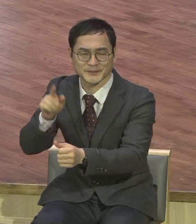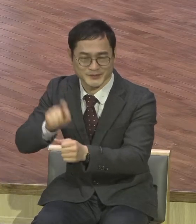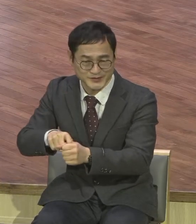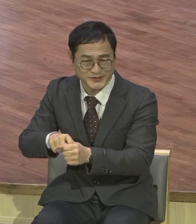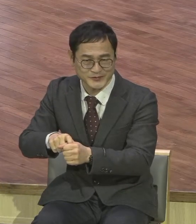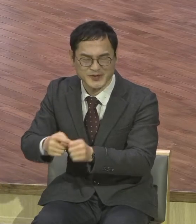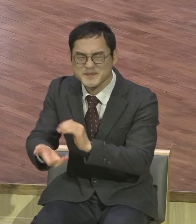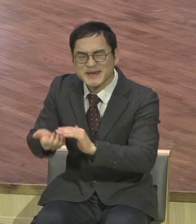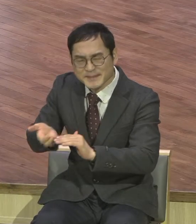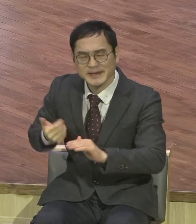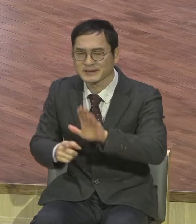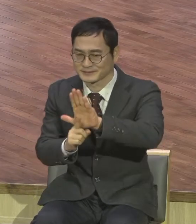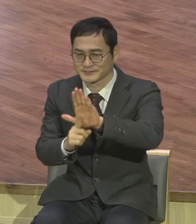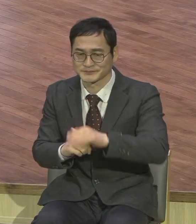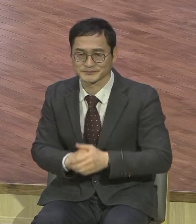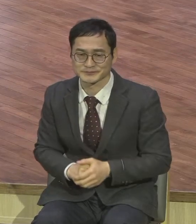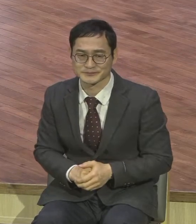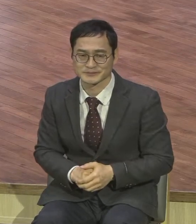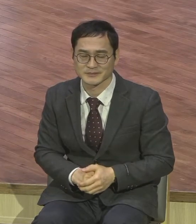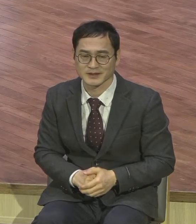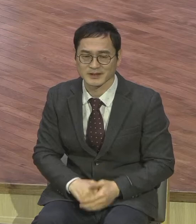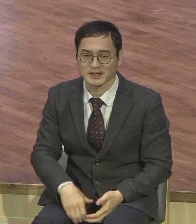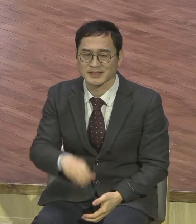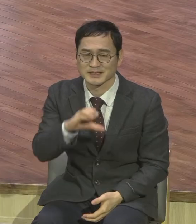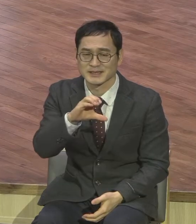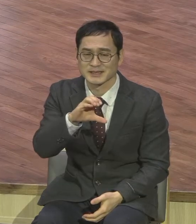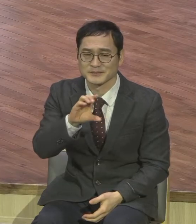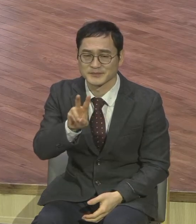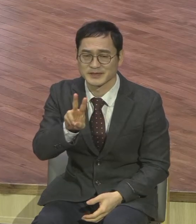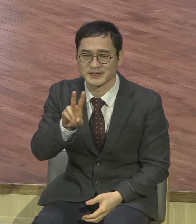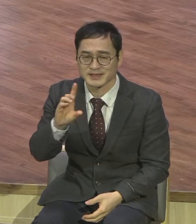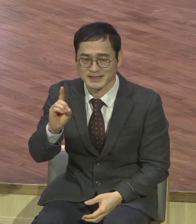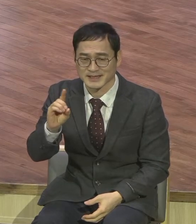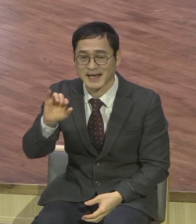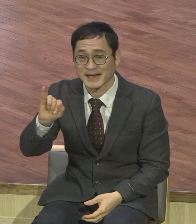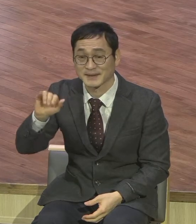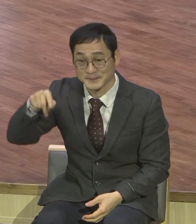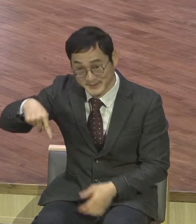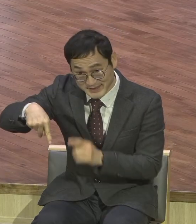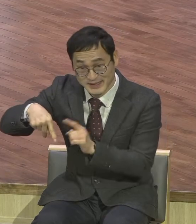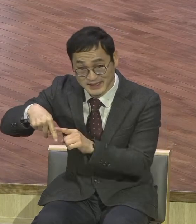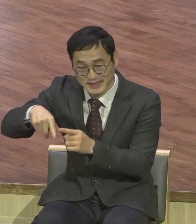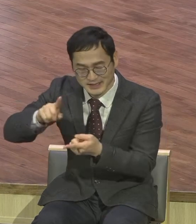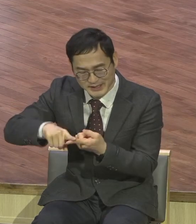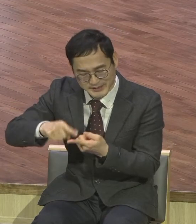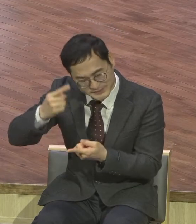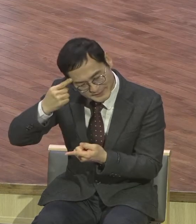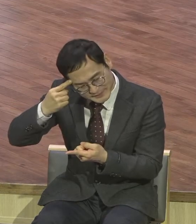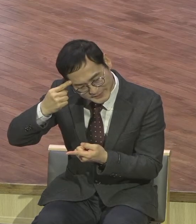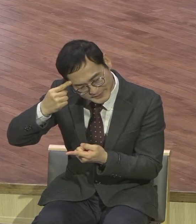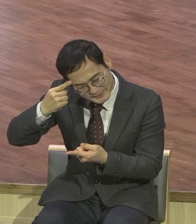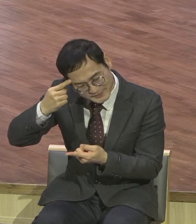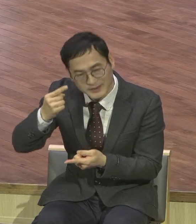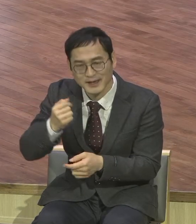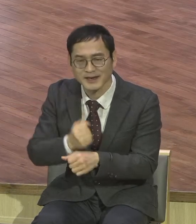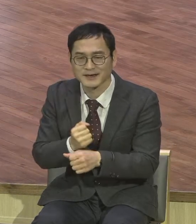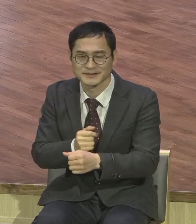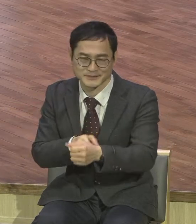나의 CVDIP를 작성해보는 시간을 가져라는 것이었습니다. 지역이나